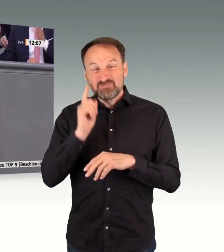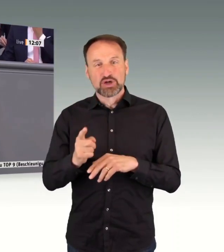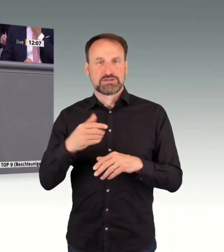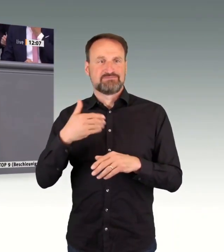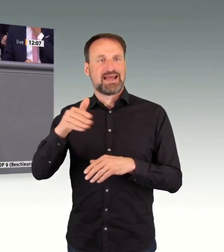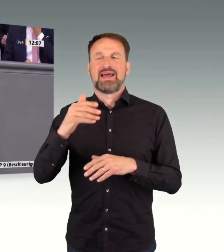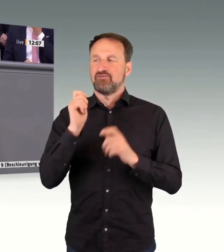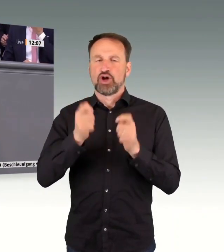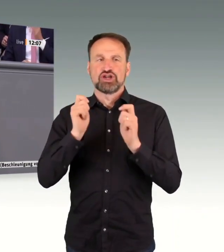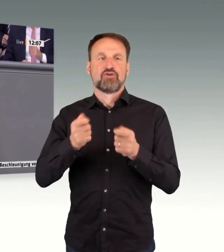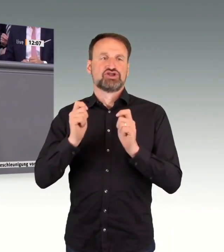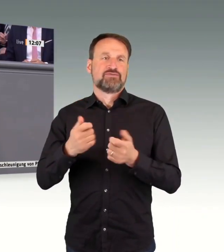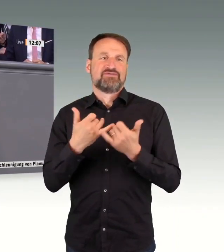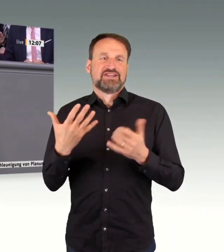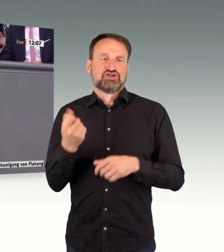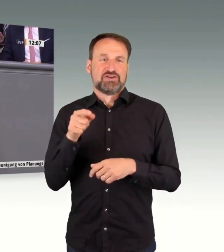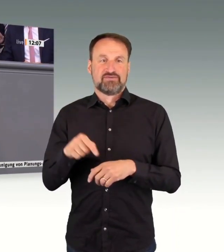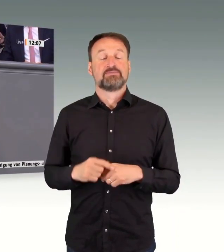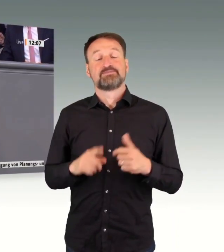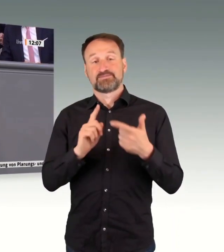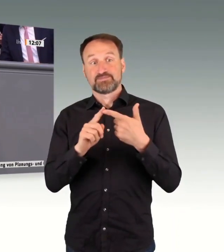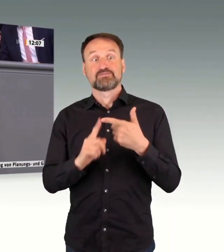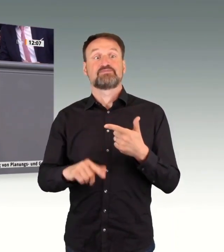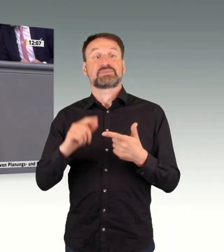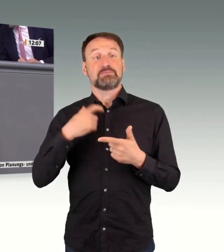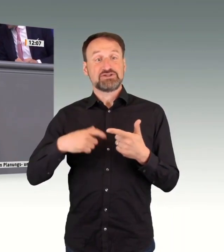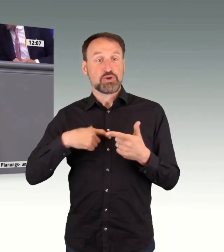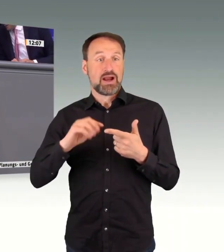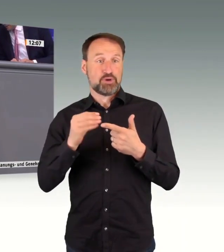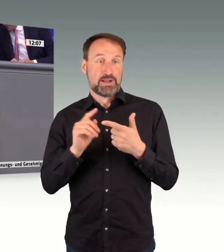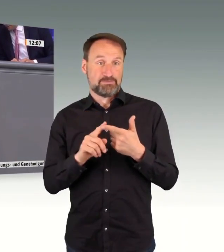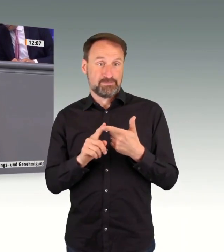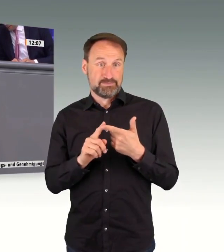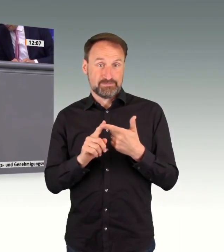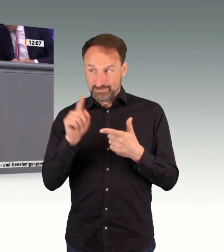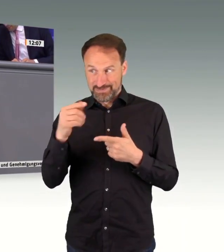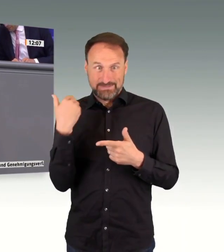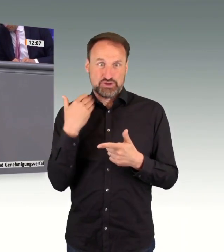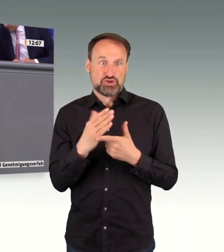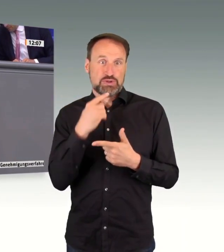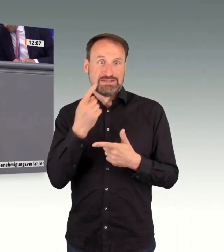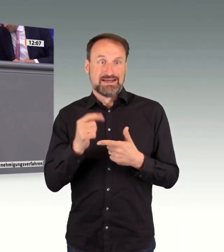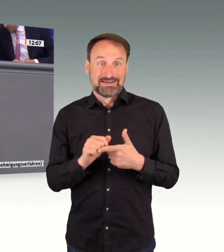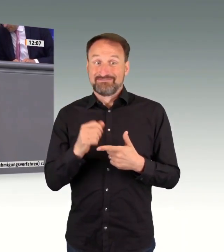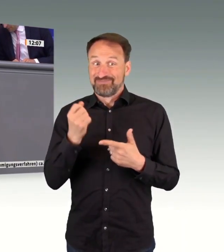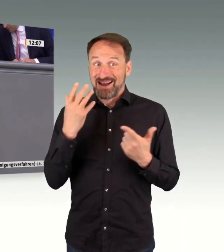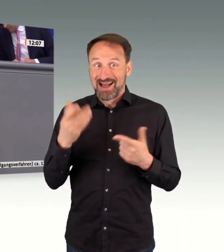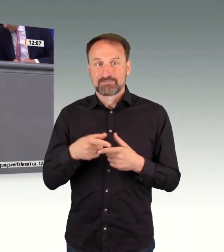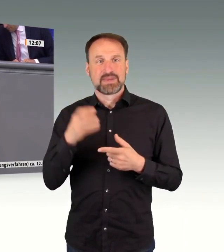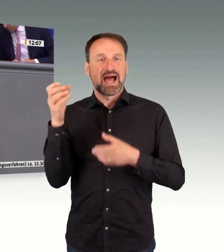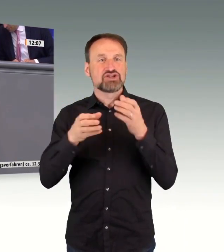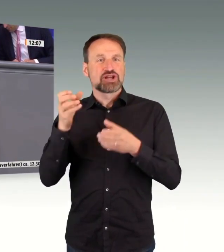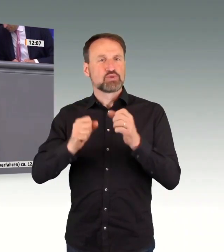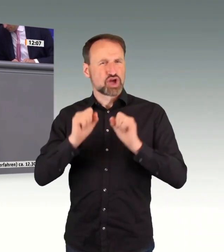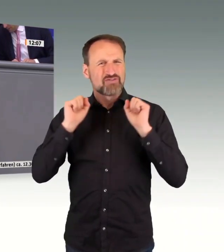öffentlichen Dienstes uns in diesem Jahrzehnt verlassen will. Und woher Sie die Leute haben wollen, dass Sie einen Aufwuchs im öffentlichen Dienst hinbekommen wollen, das